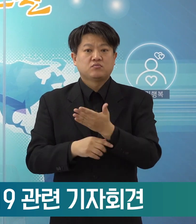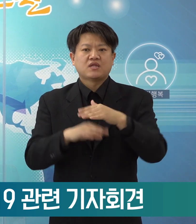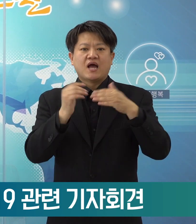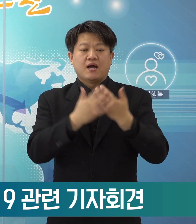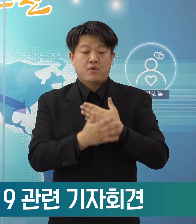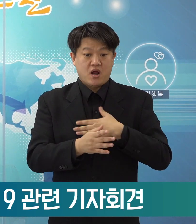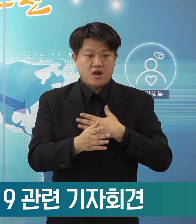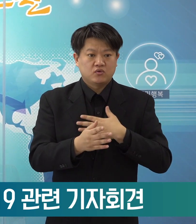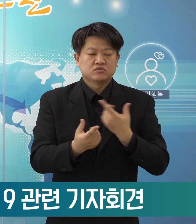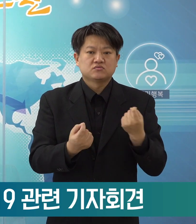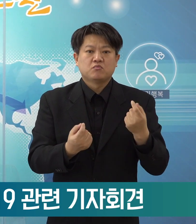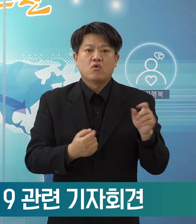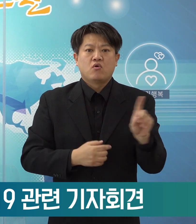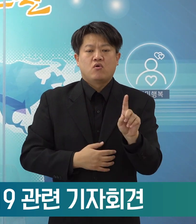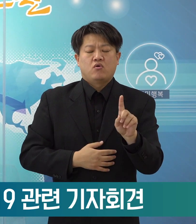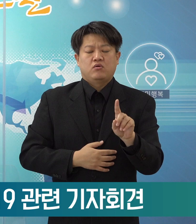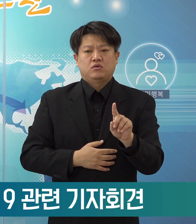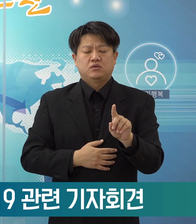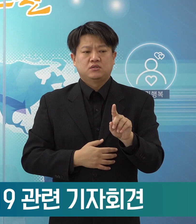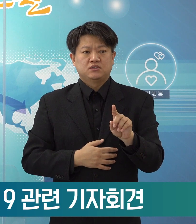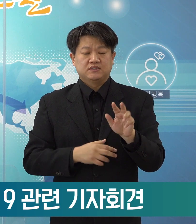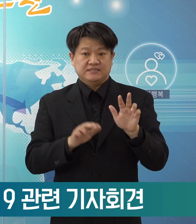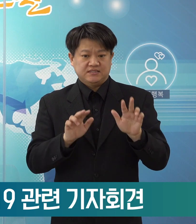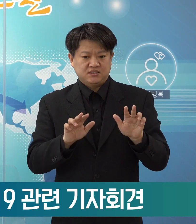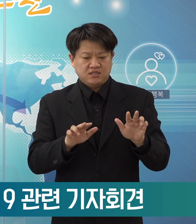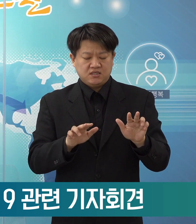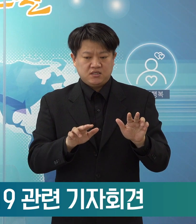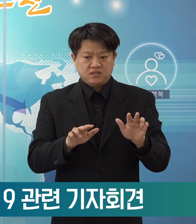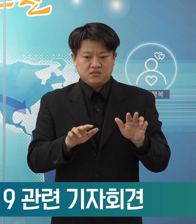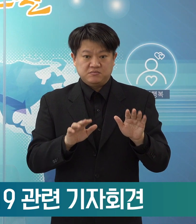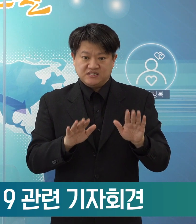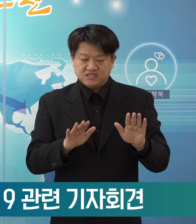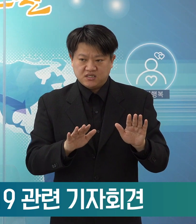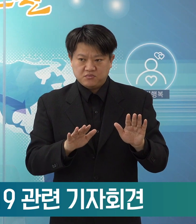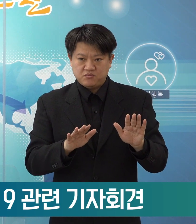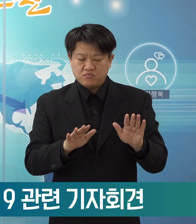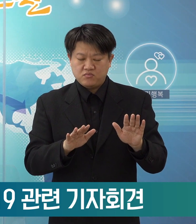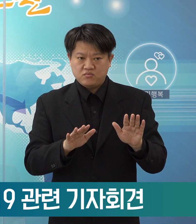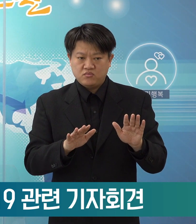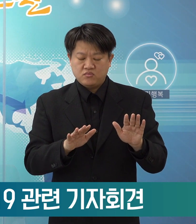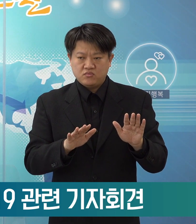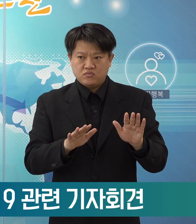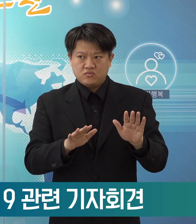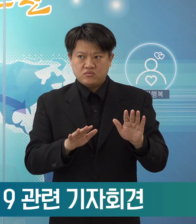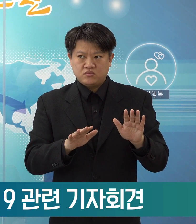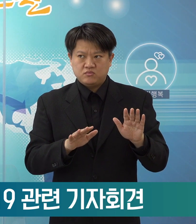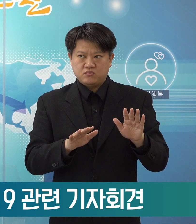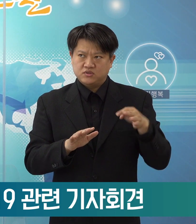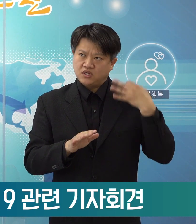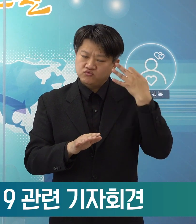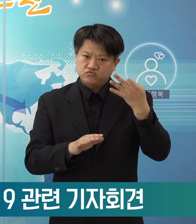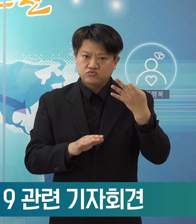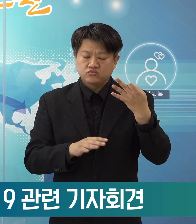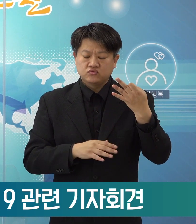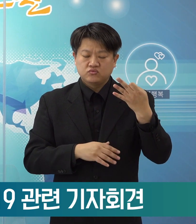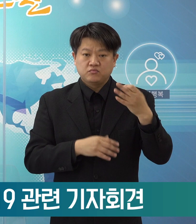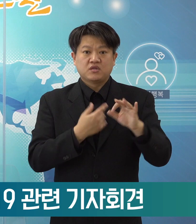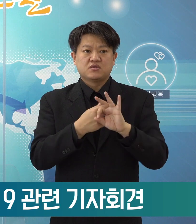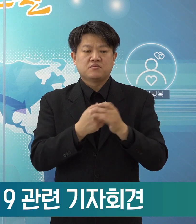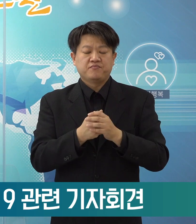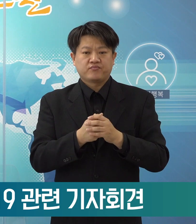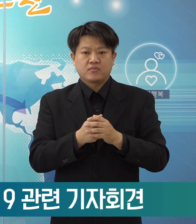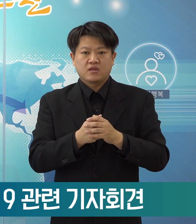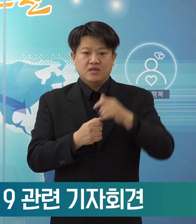아시다시피 다음 주 되면 설